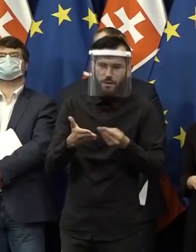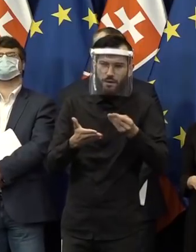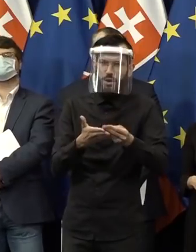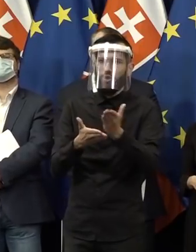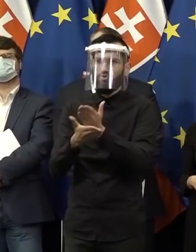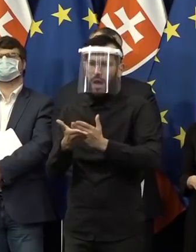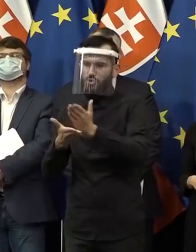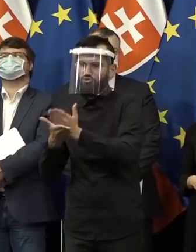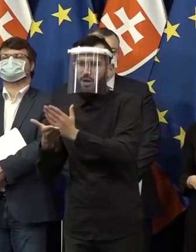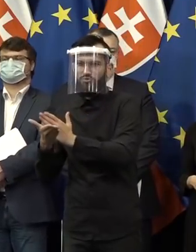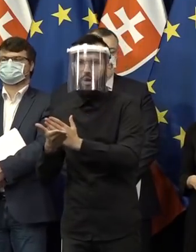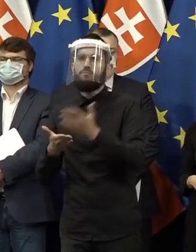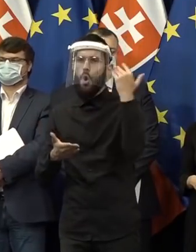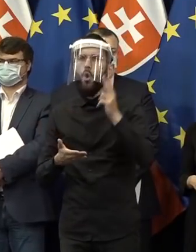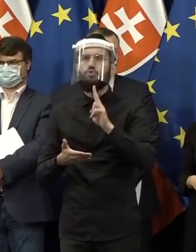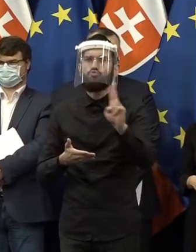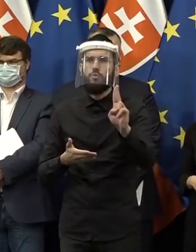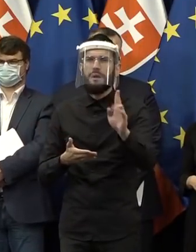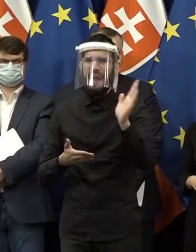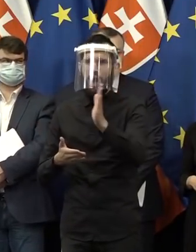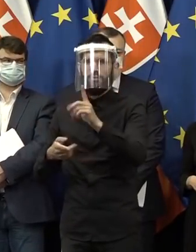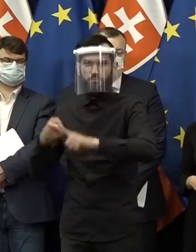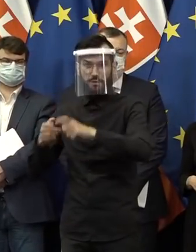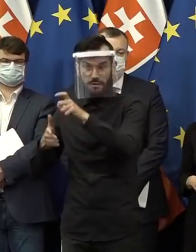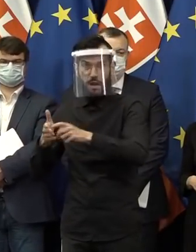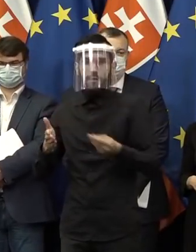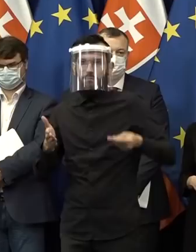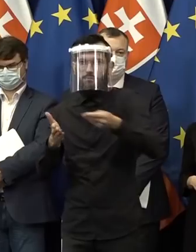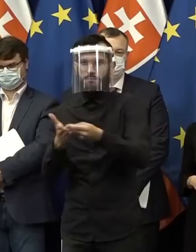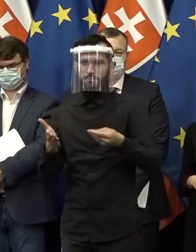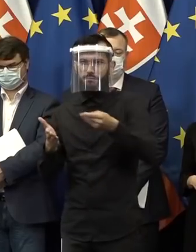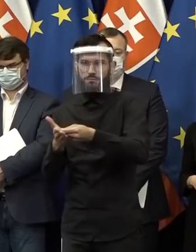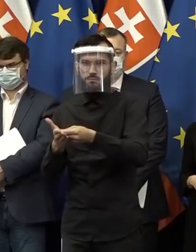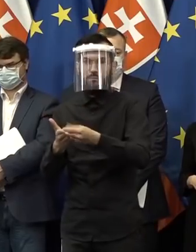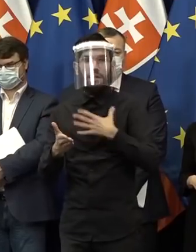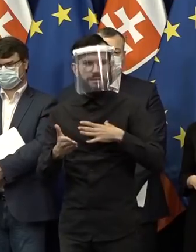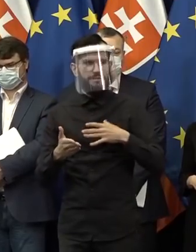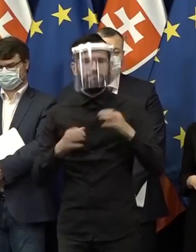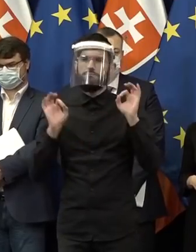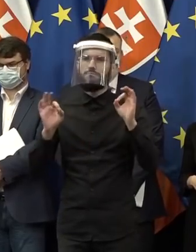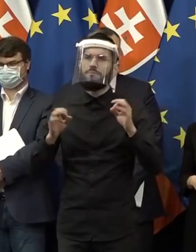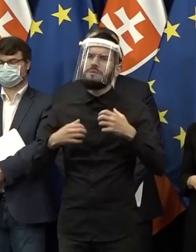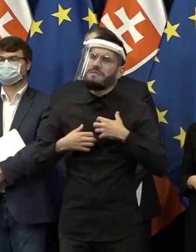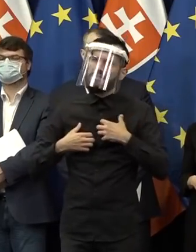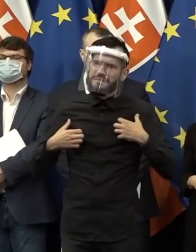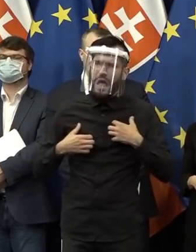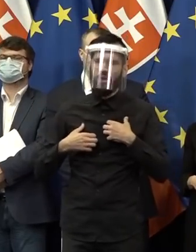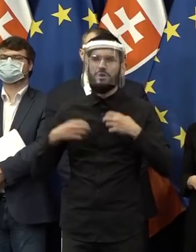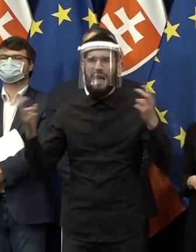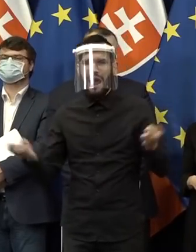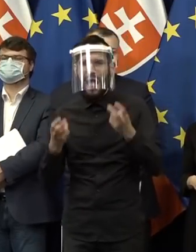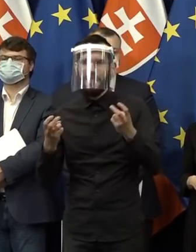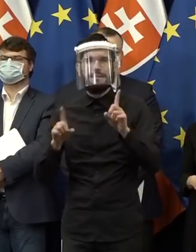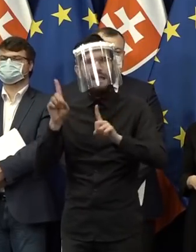predvolebných slubov. Chcem oceniť ochotu, snahu koaličných partnerov o hľadanie